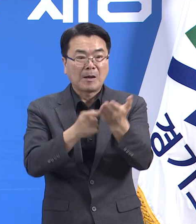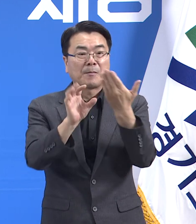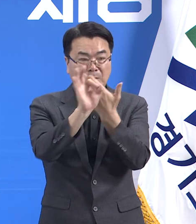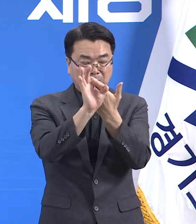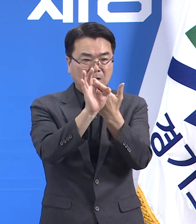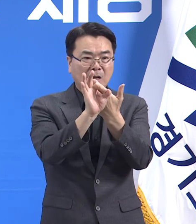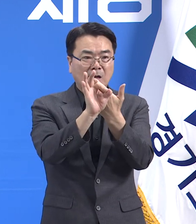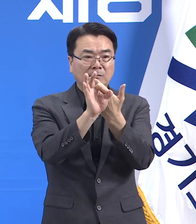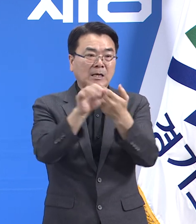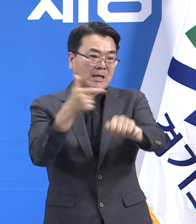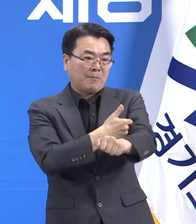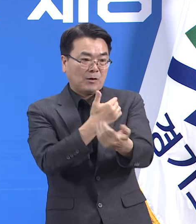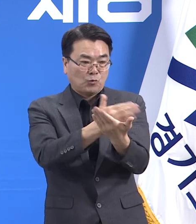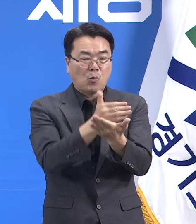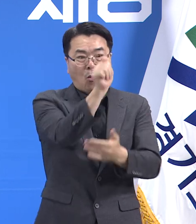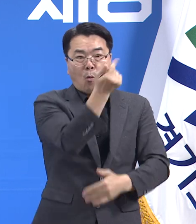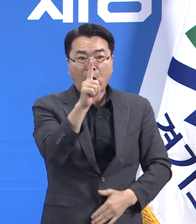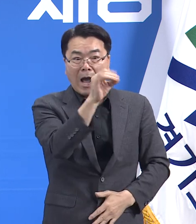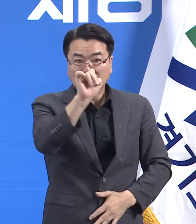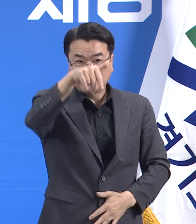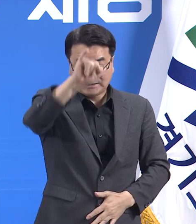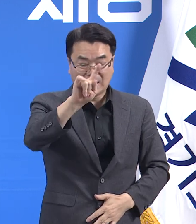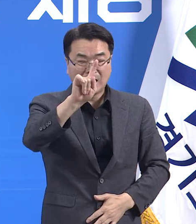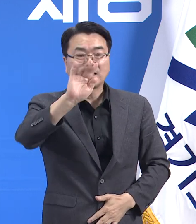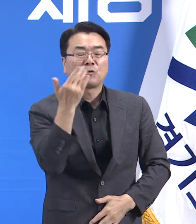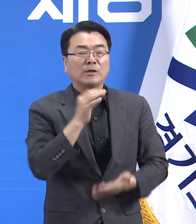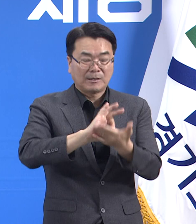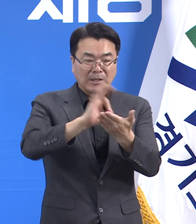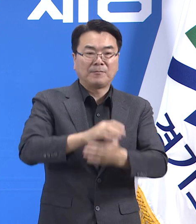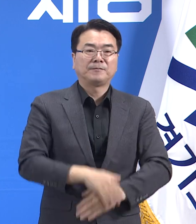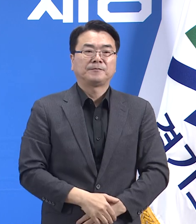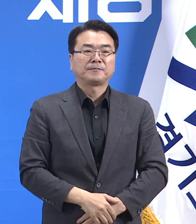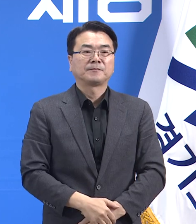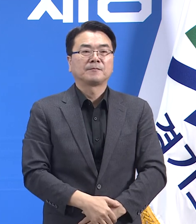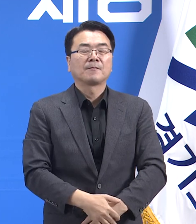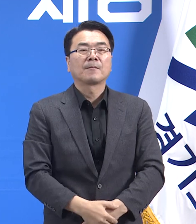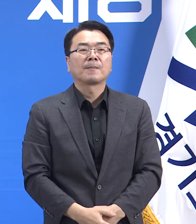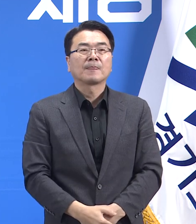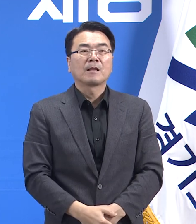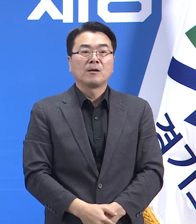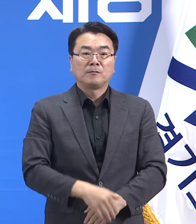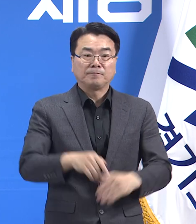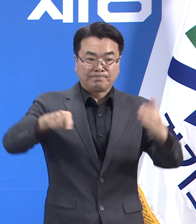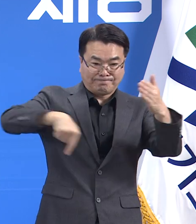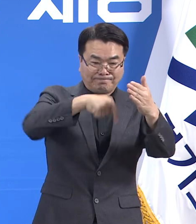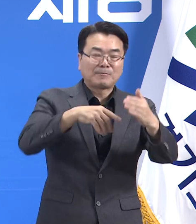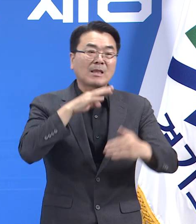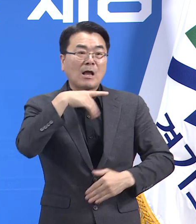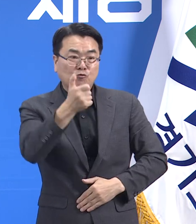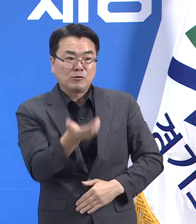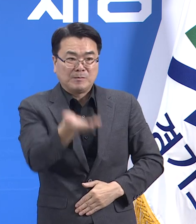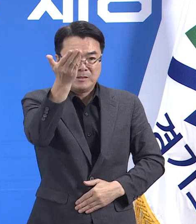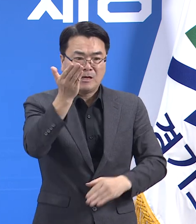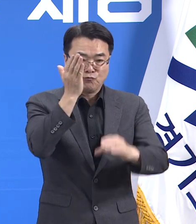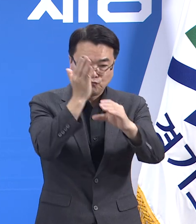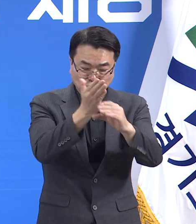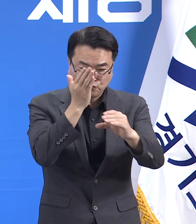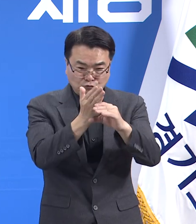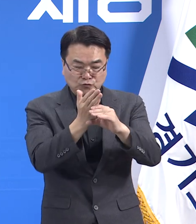또한 60세 이상 미접종자에 대해서도 재접종이 진행됩니다. 도내 60세 이상 미접종자는